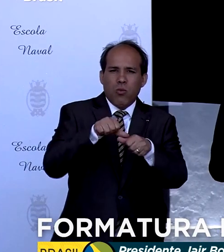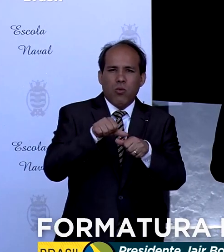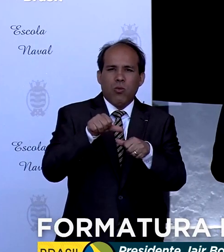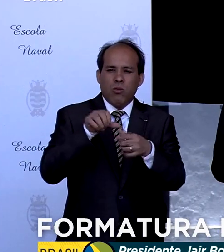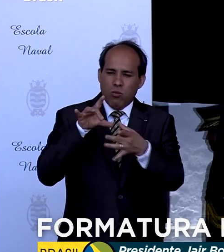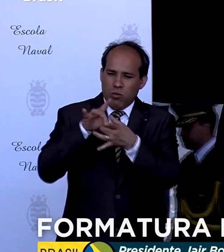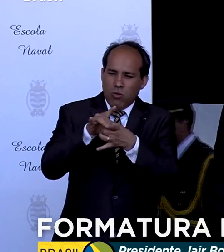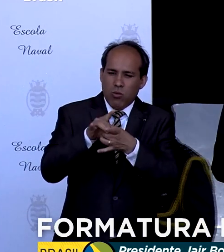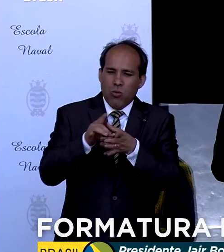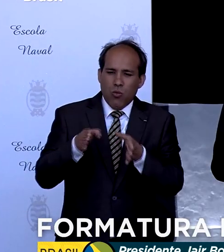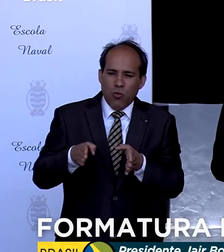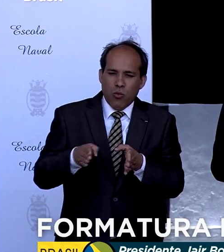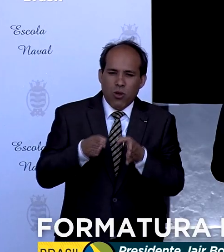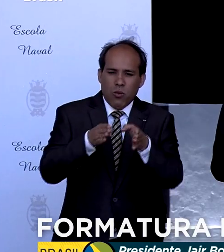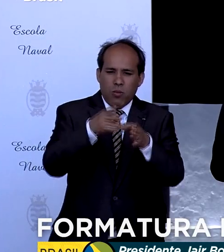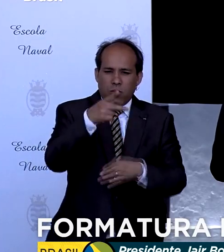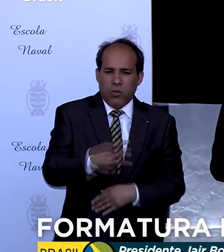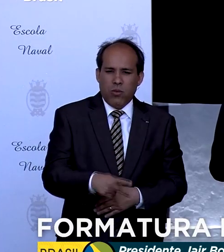Brasil.